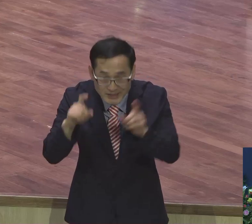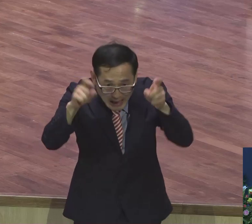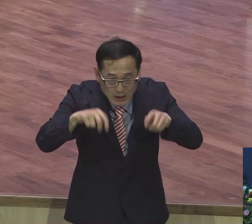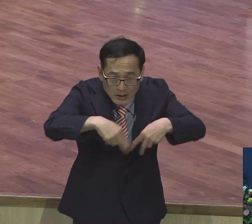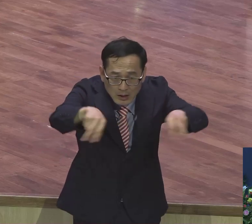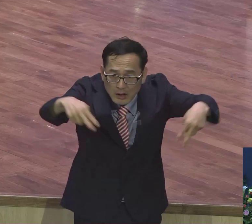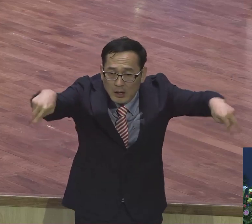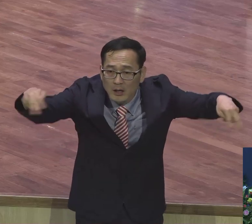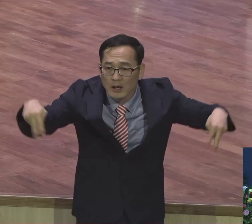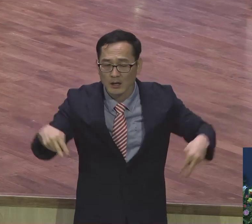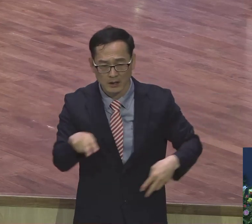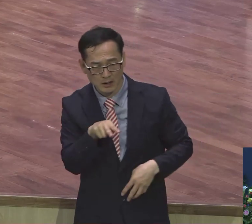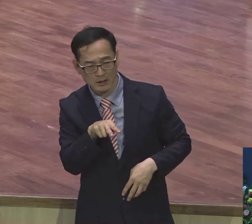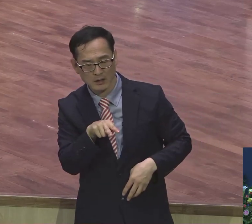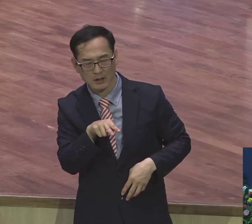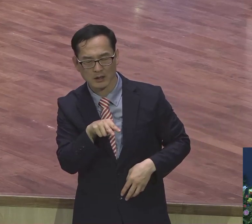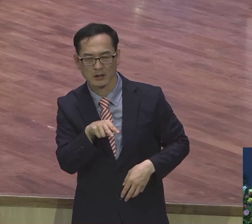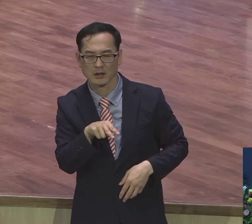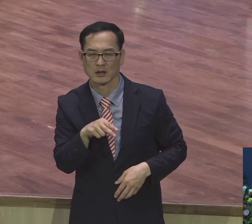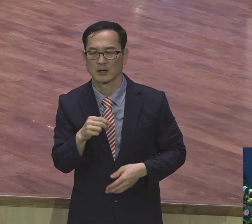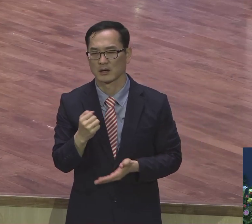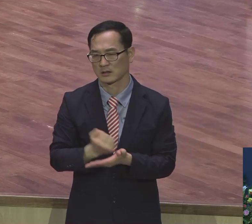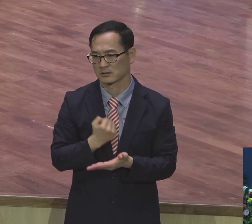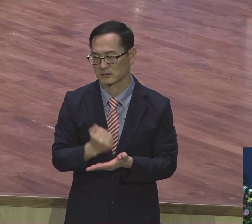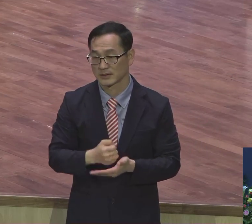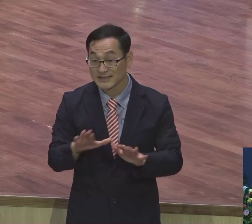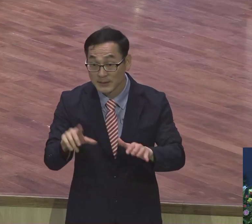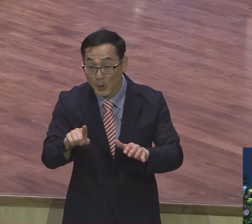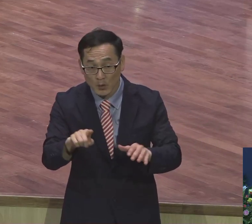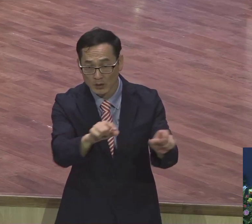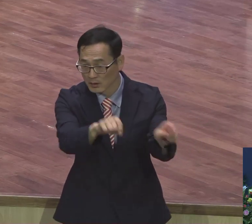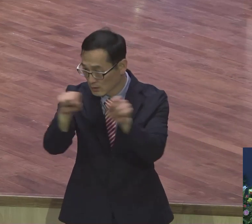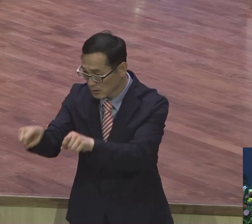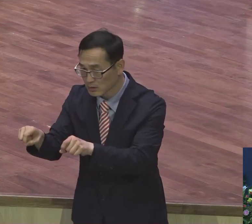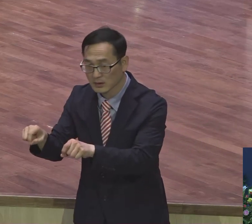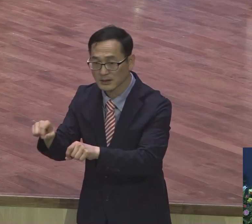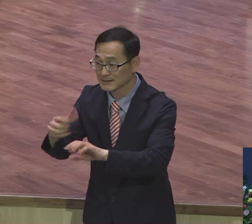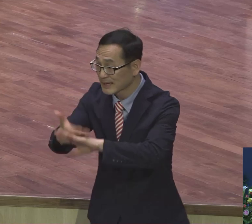장시의 삼장 불신 현장이 딱 이렇습니다. 다 기진 있어요.